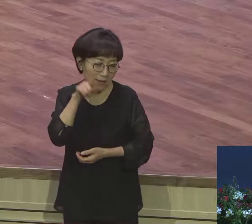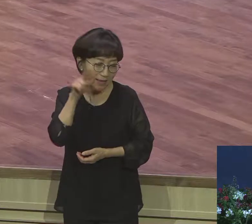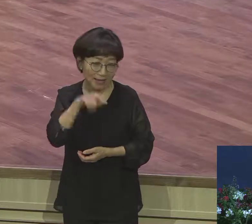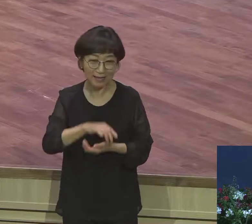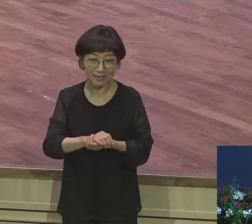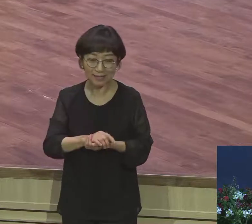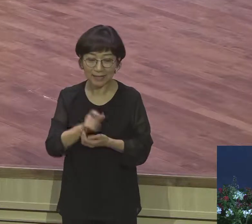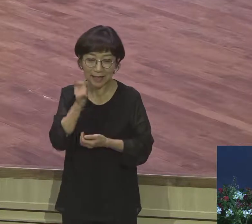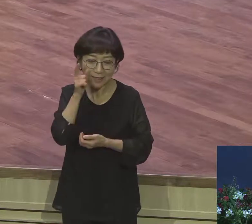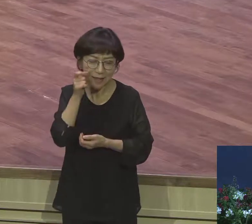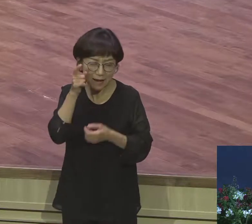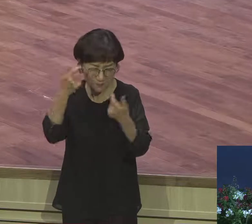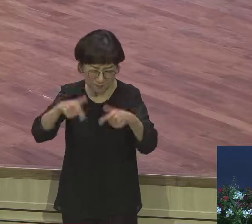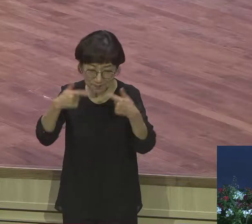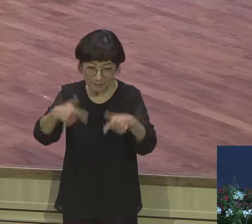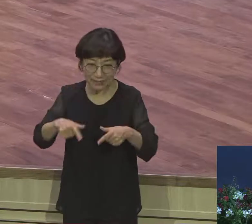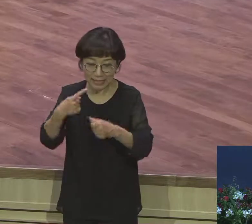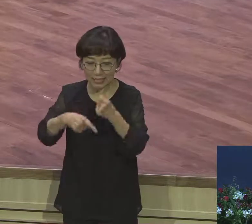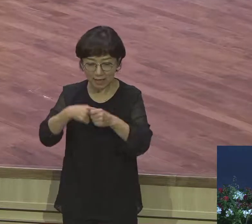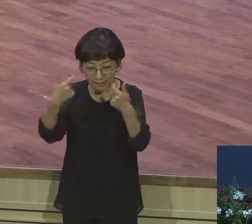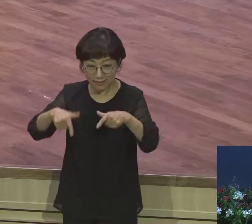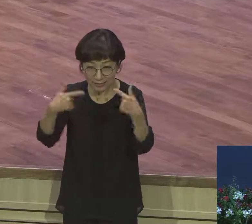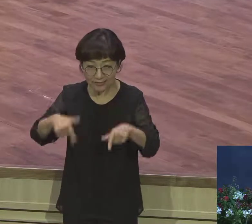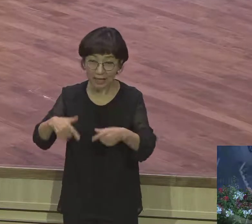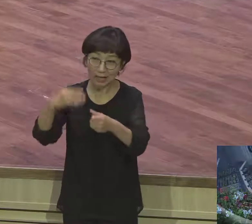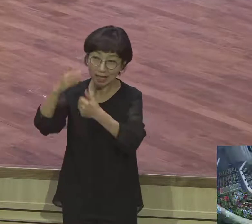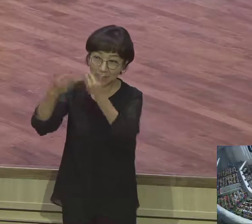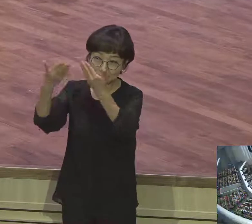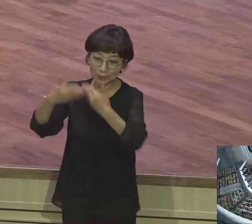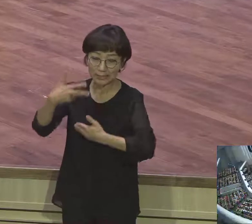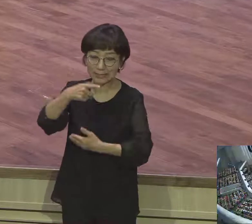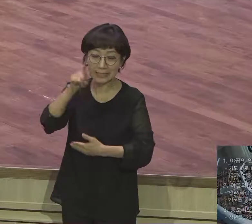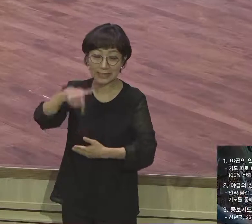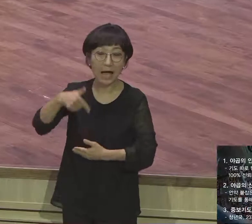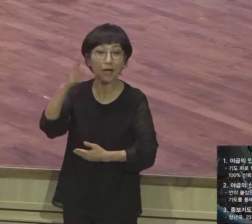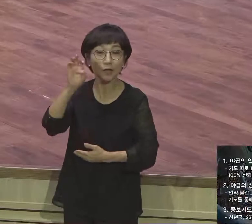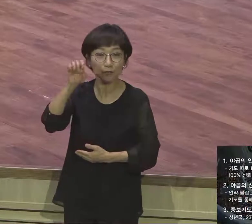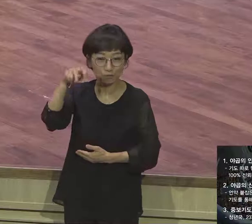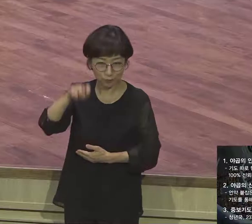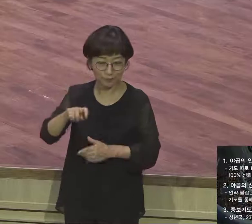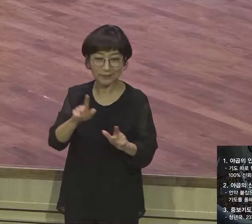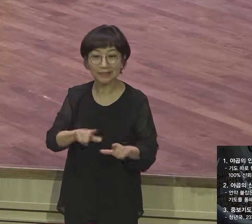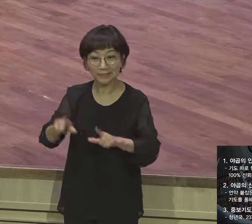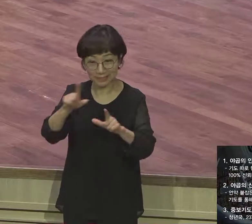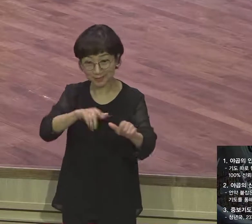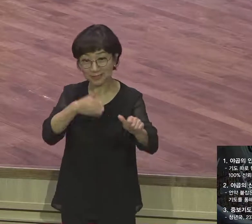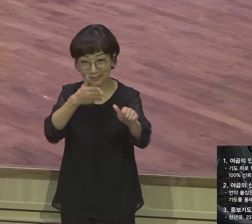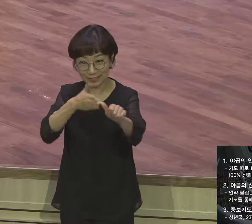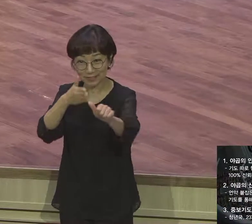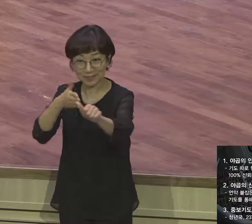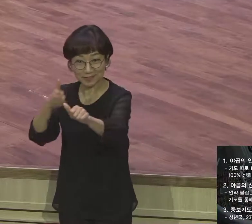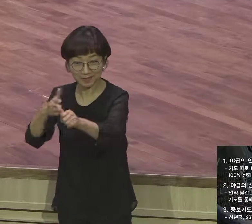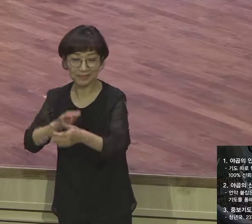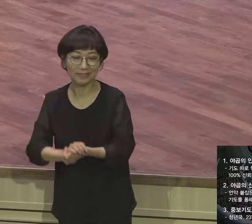작품 되기를 제모로 축복합니다 주신 말씀 생각하고 기도하겠습니다 하나님이야 정말로 이제는 인본주의적 기도하지 말고